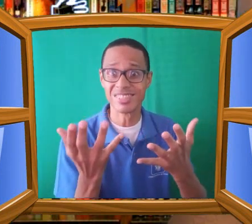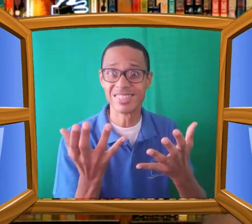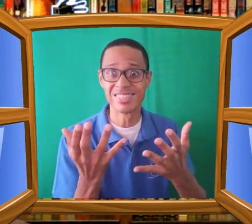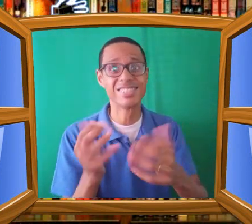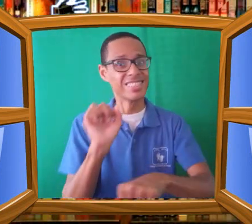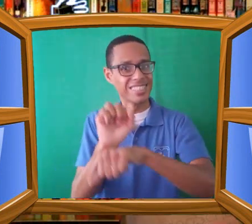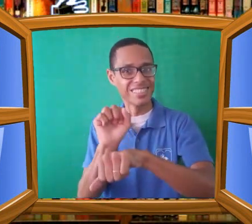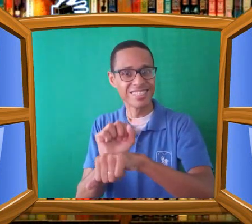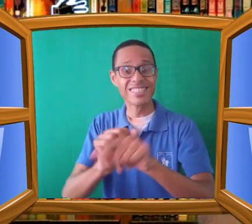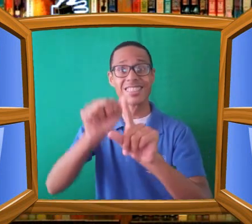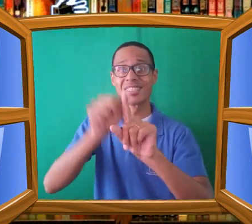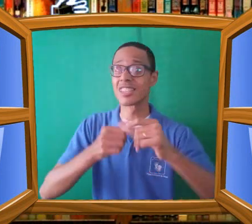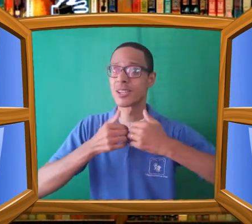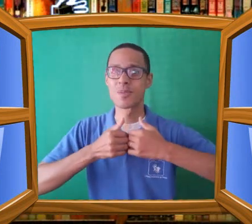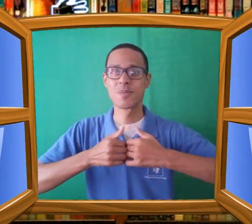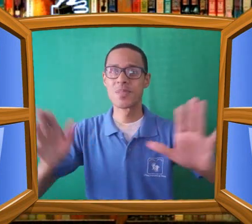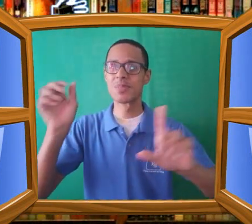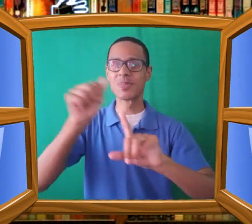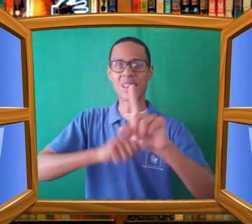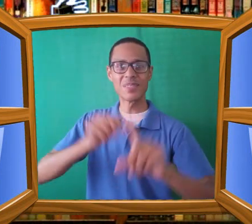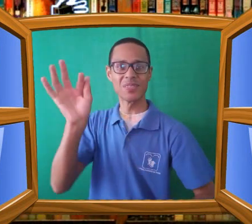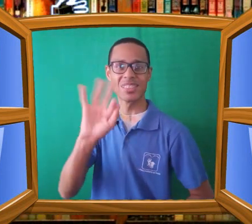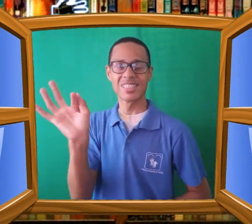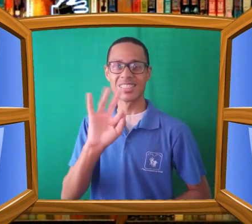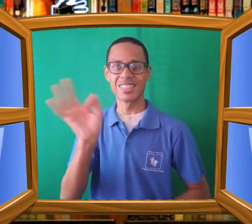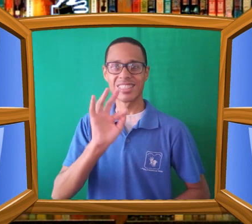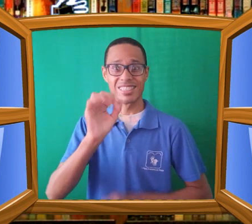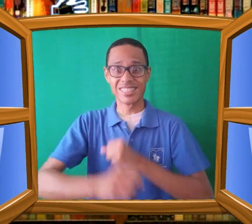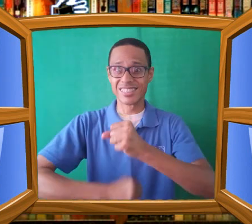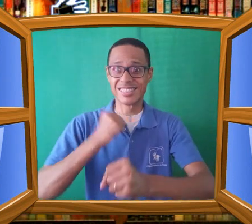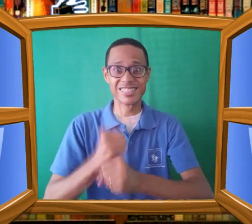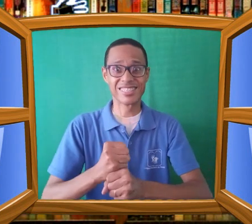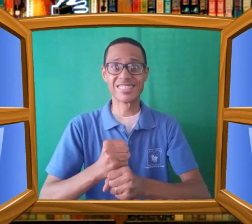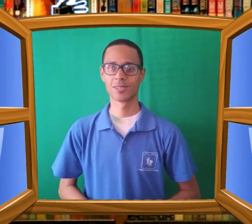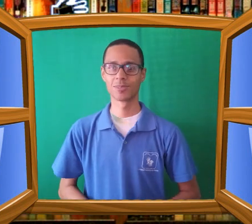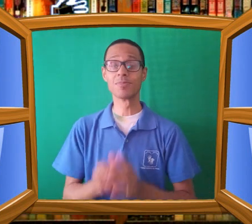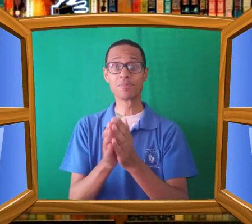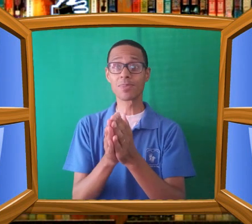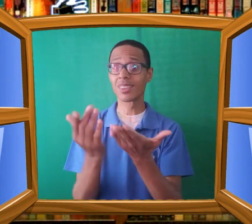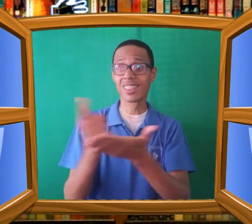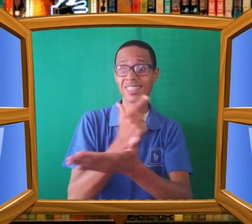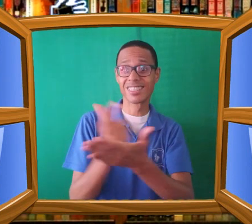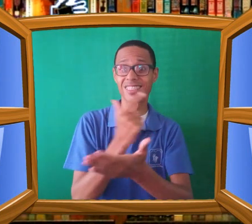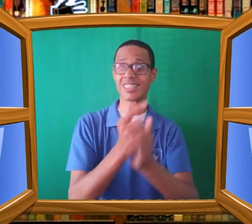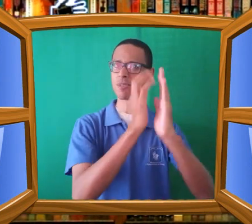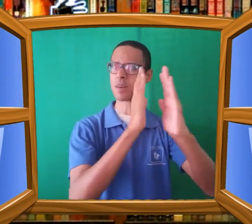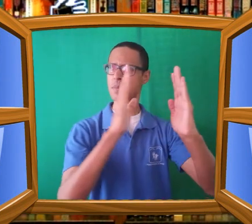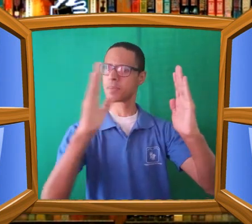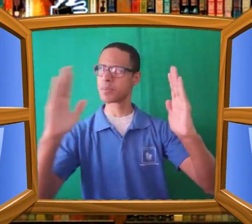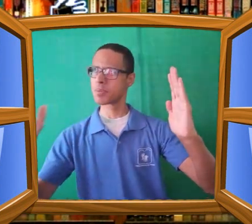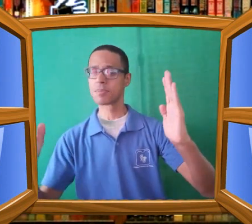passar para vocês cada assunto e cada título. Aguardo vocês na estreia em fevereiro de 2021.